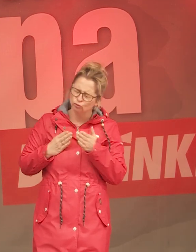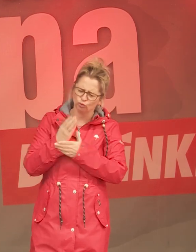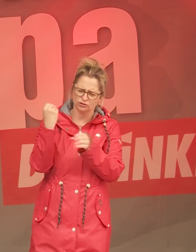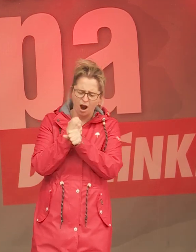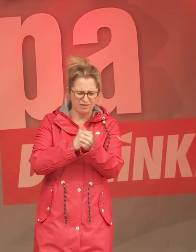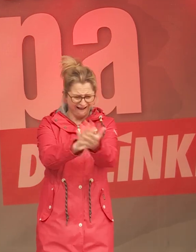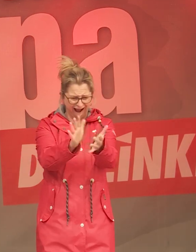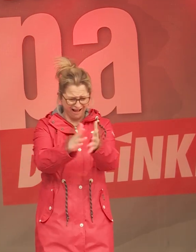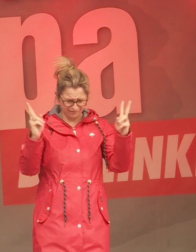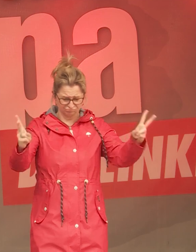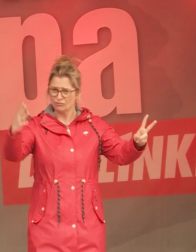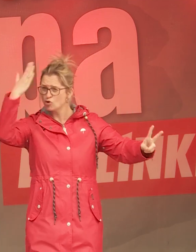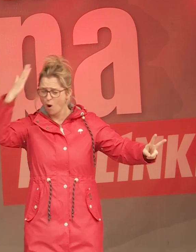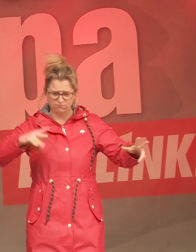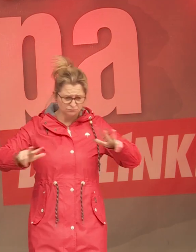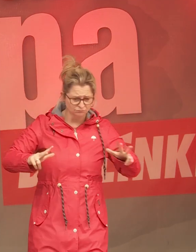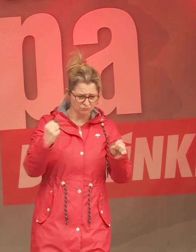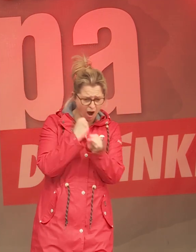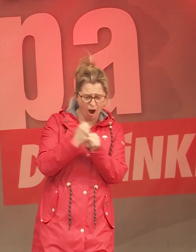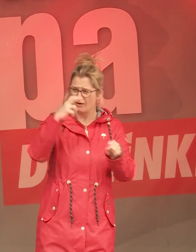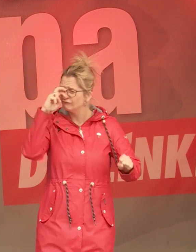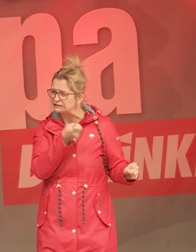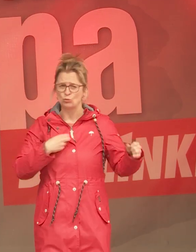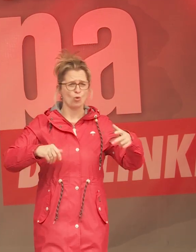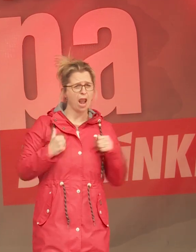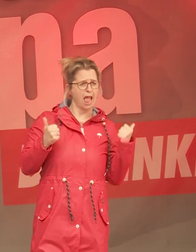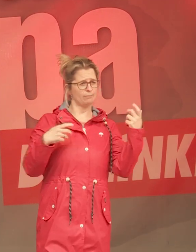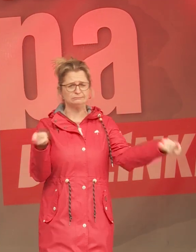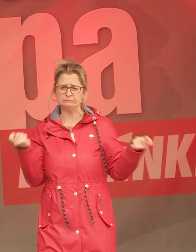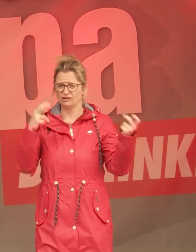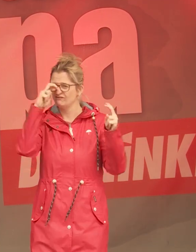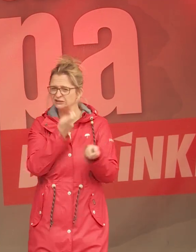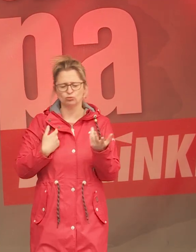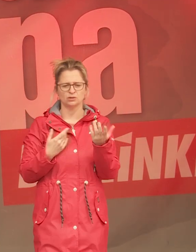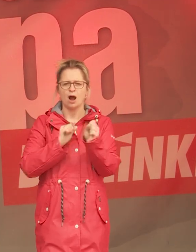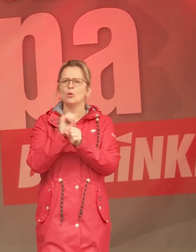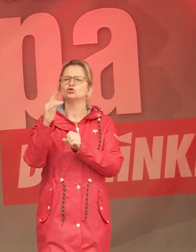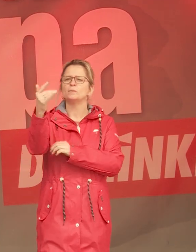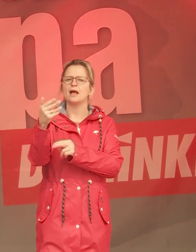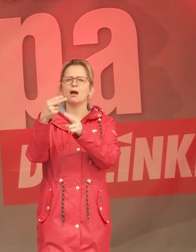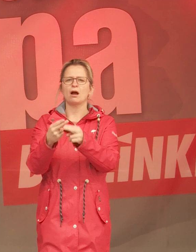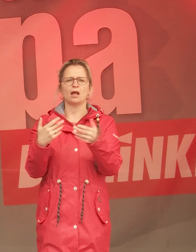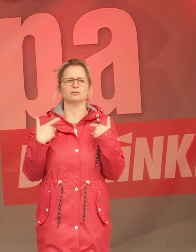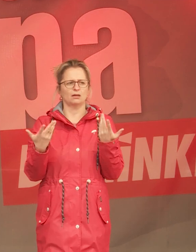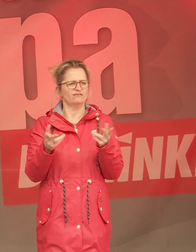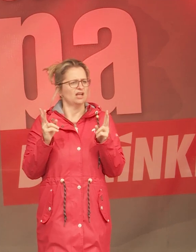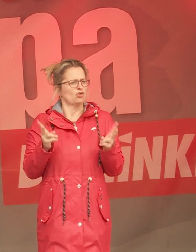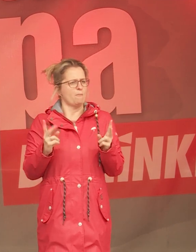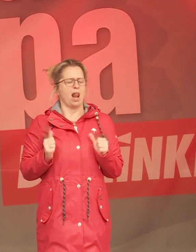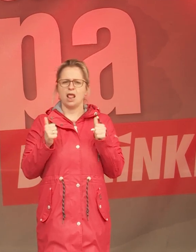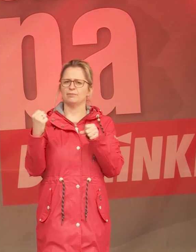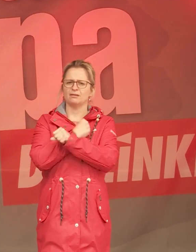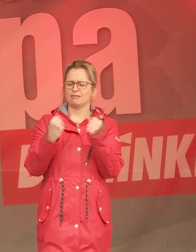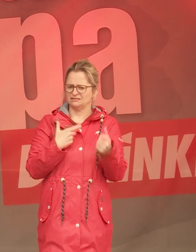ihrer Hände und ihrer Köpfe Arbeit versucht haben, sich durchzuschlagen, kein menschenwürdiges Leben im Alter führen können. Eine Riesensauerei, finde ich.